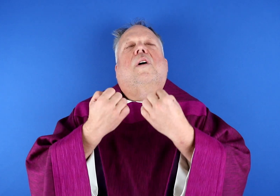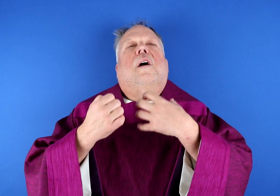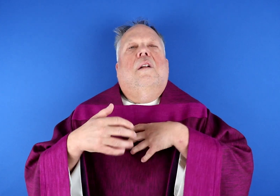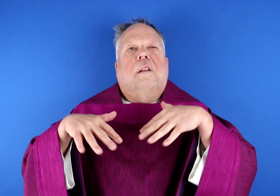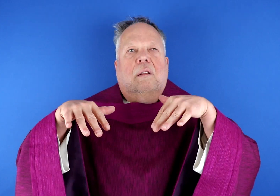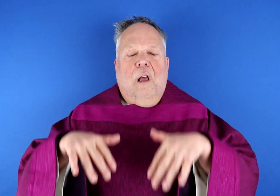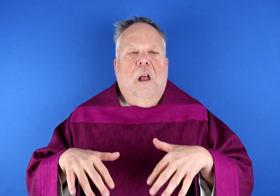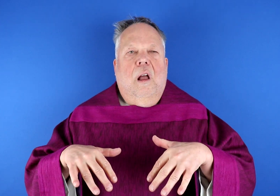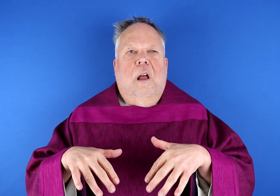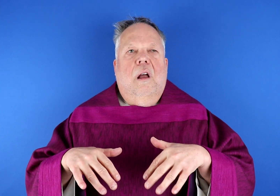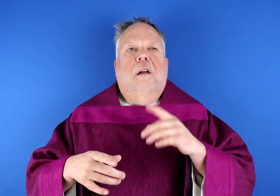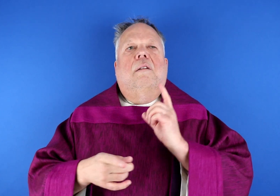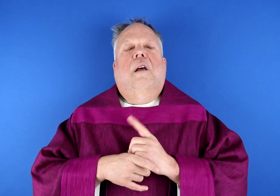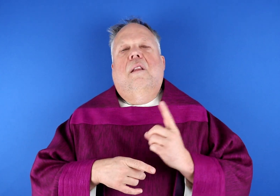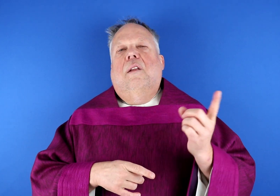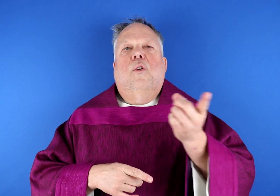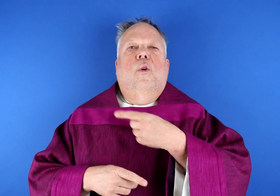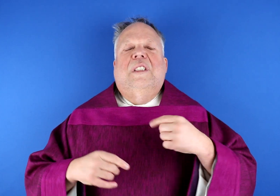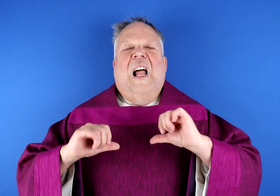Wenn eine schwere Krankheit kommt,